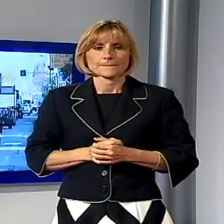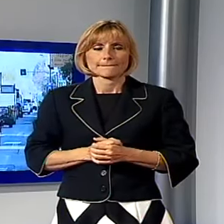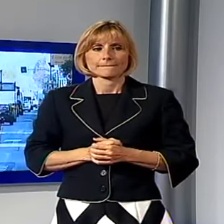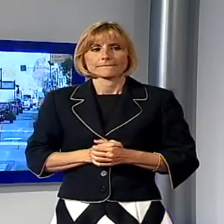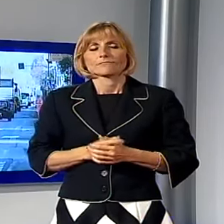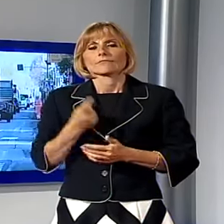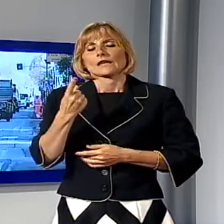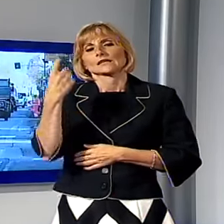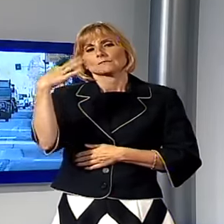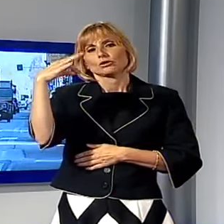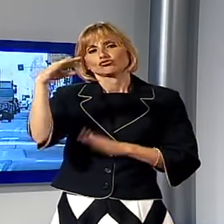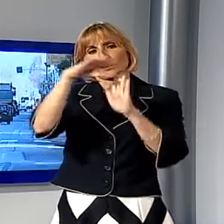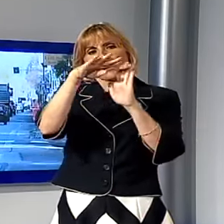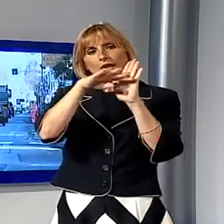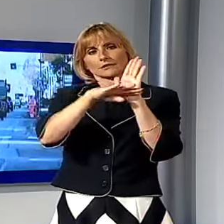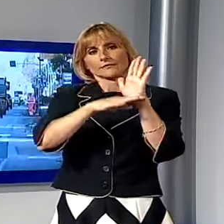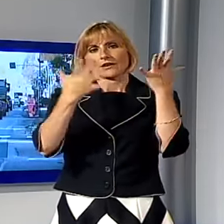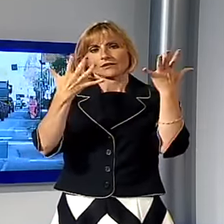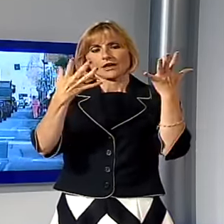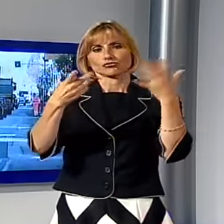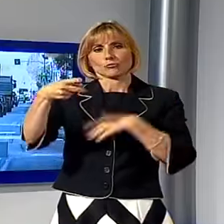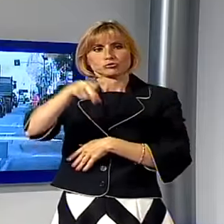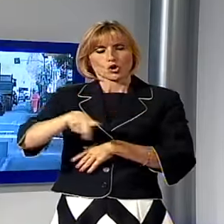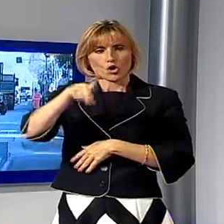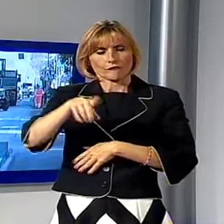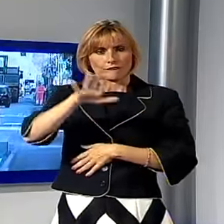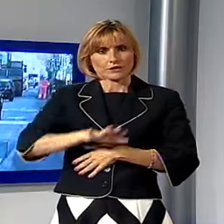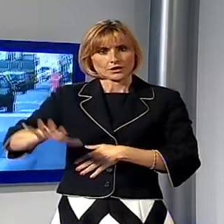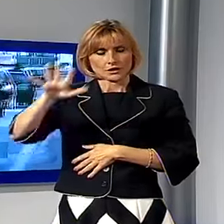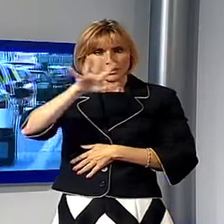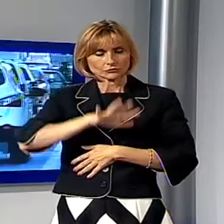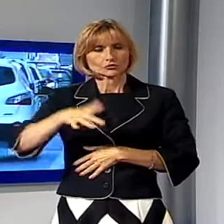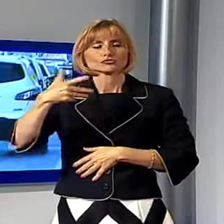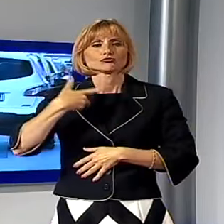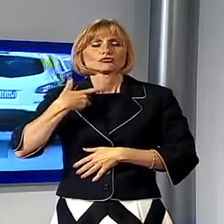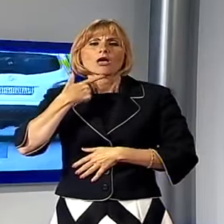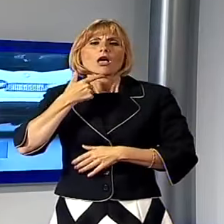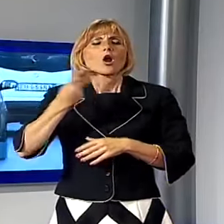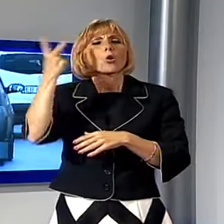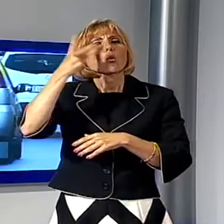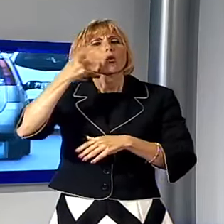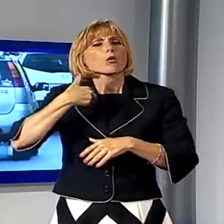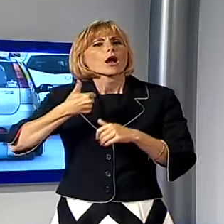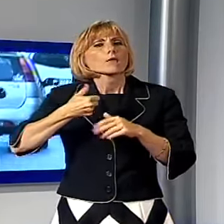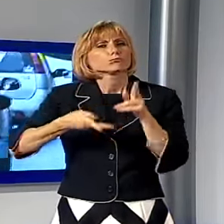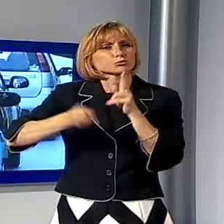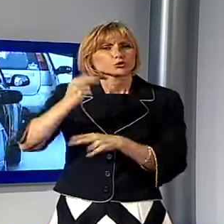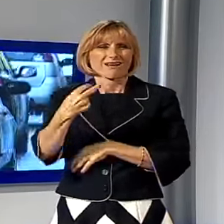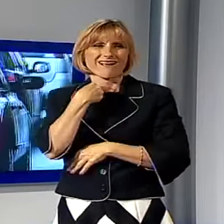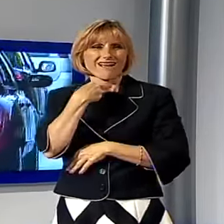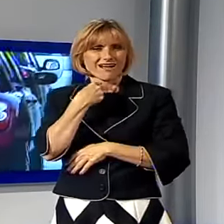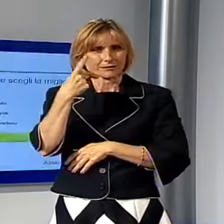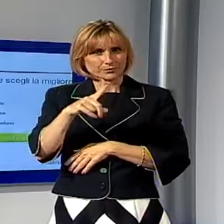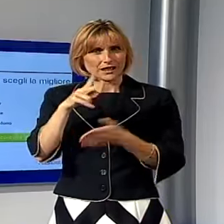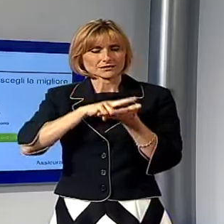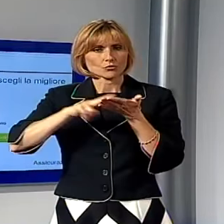nella speciale classifica delle 10 province regionali non guadagna il podio ma quella di Lucca si conferma tra le più care quando si parla di assicurazione